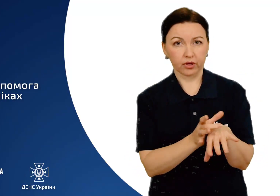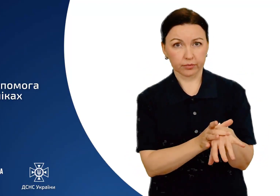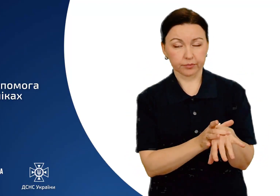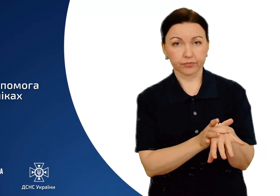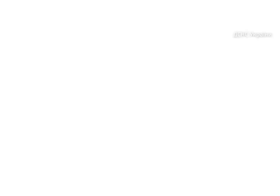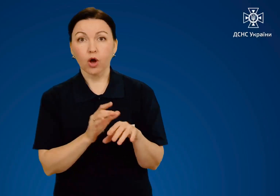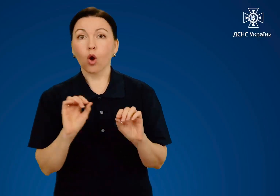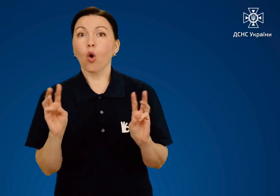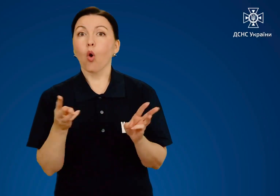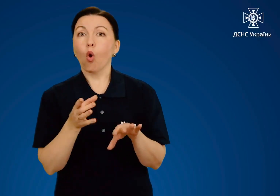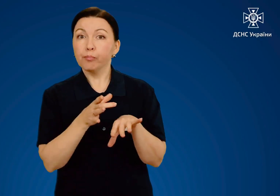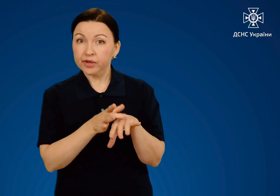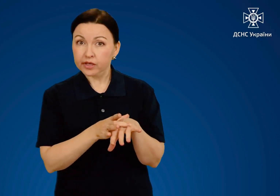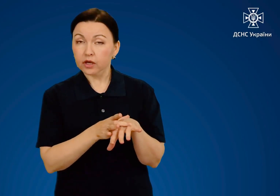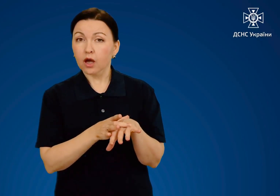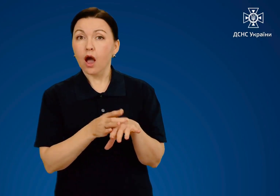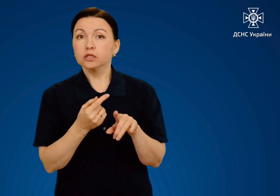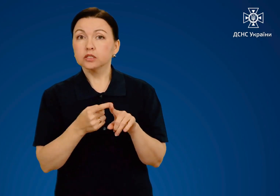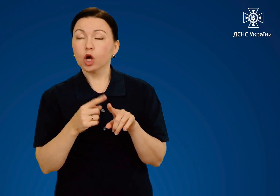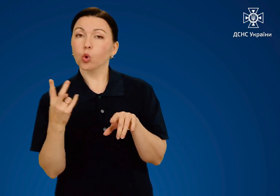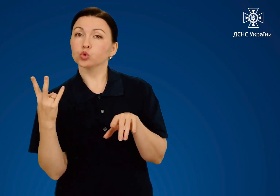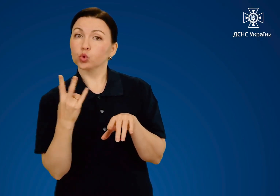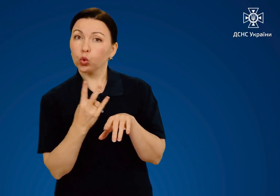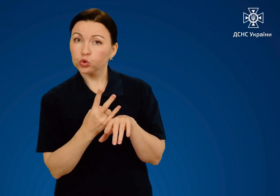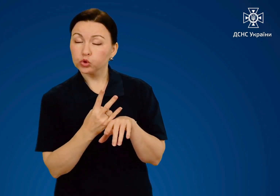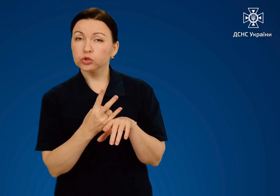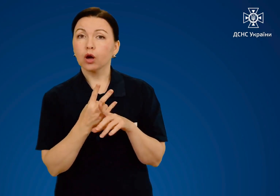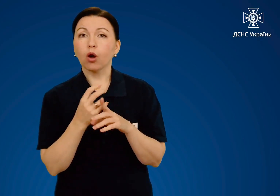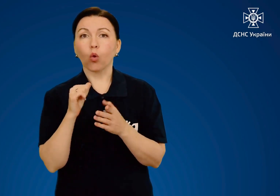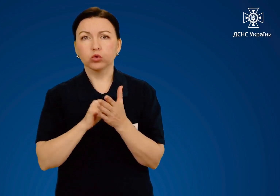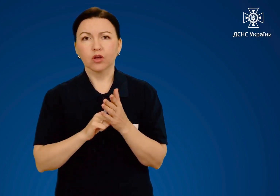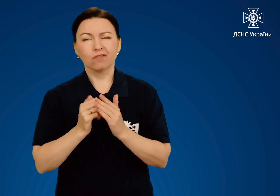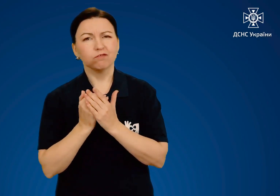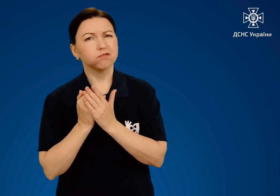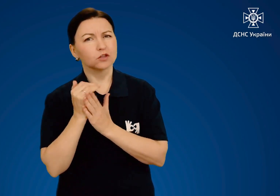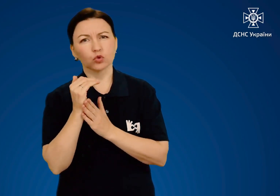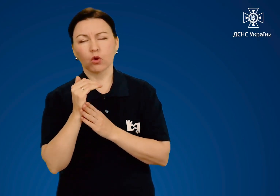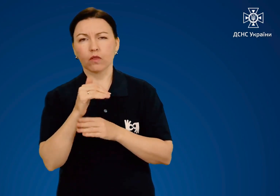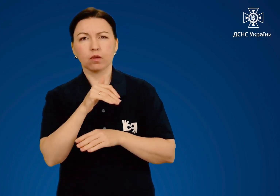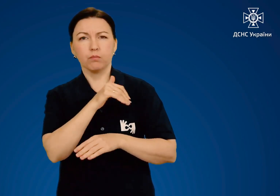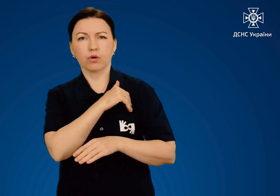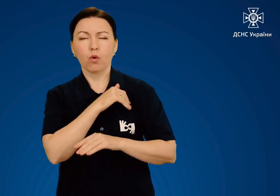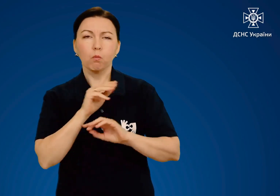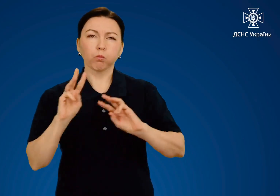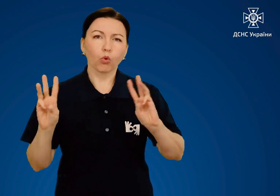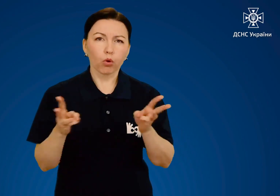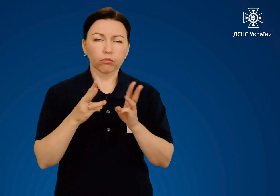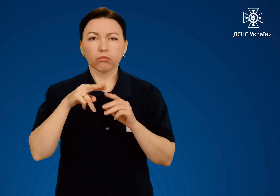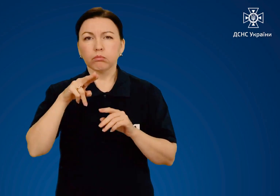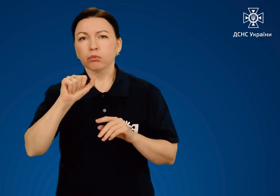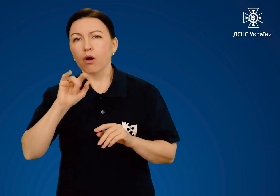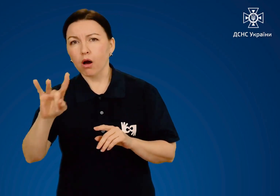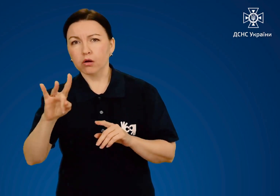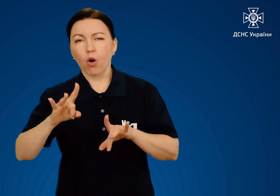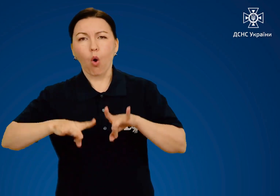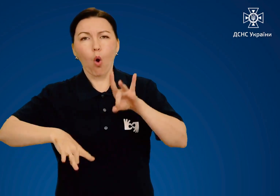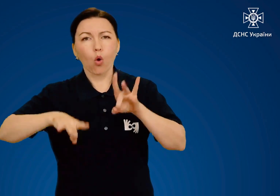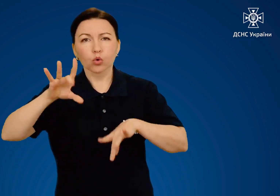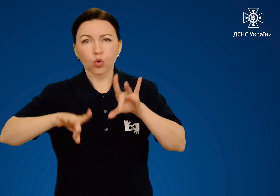Опіки – це ушкодження, які викликані дією високої температури – полум'я, пару,